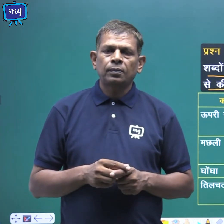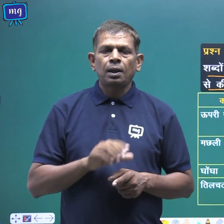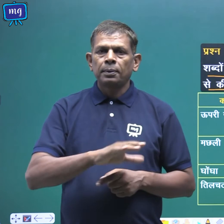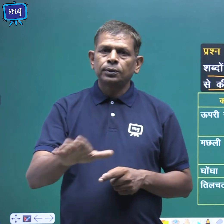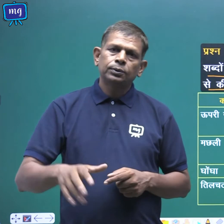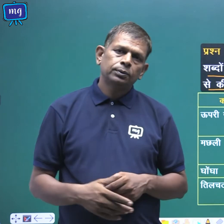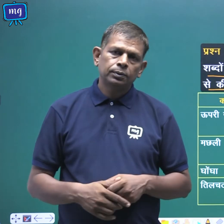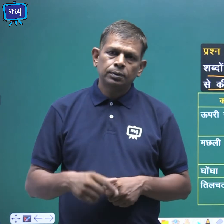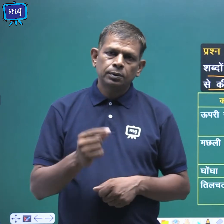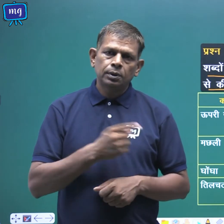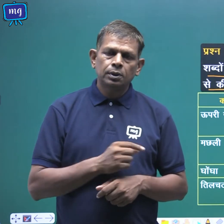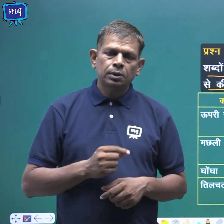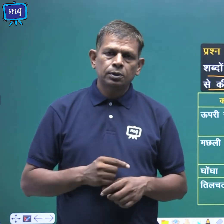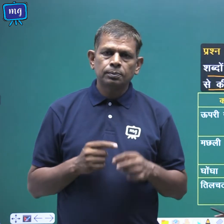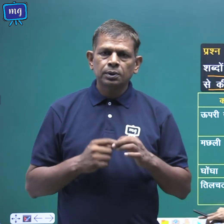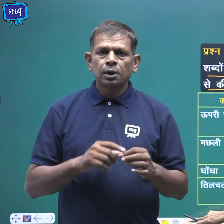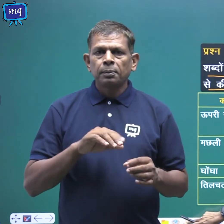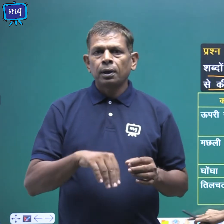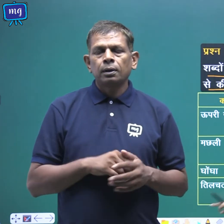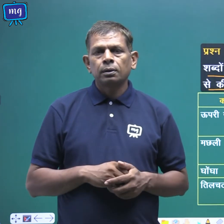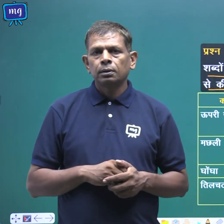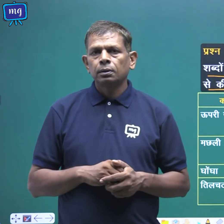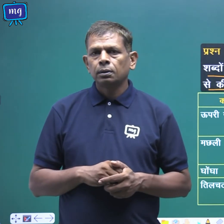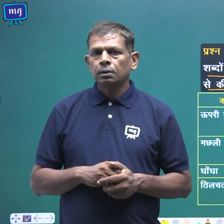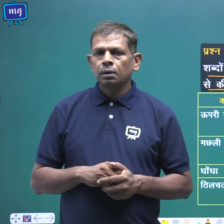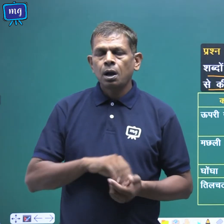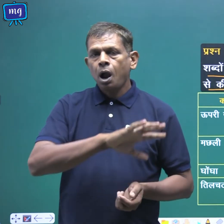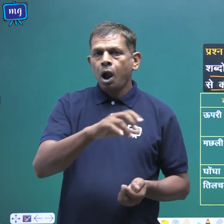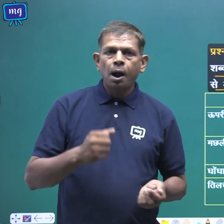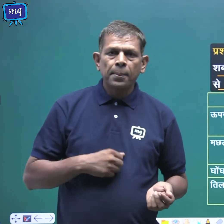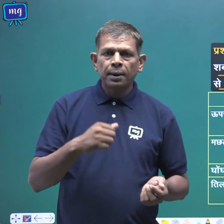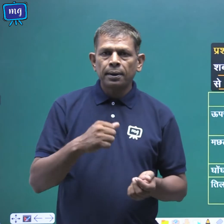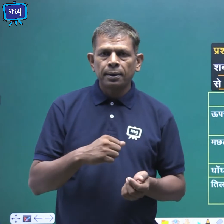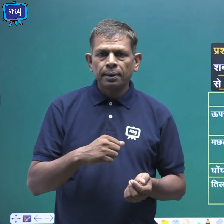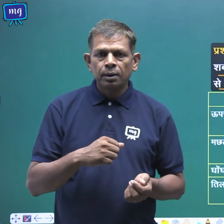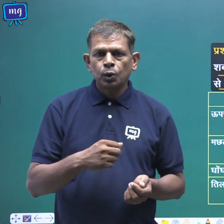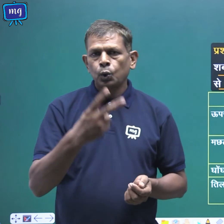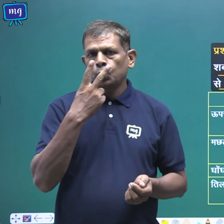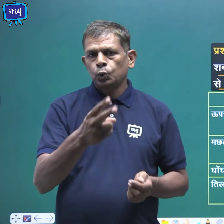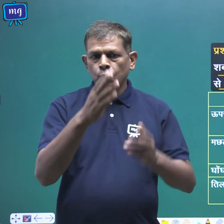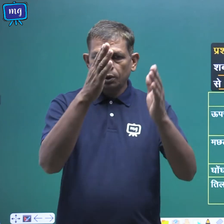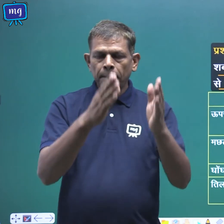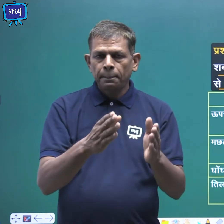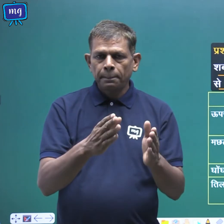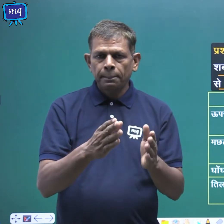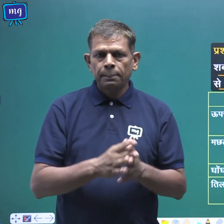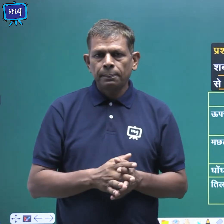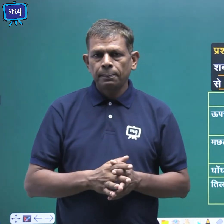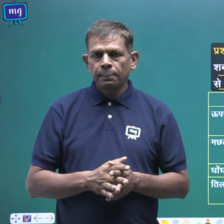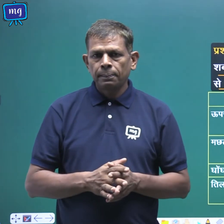बच्चों इस प्रेश्न में हमें दो कॉलम दिये गए है